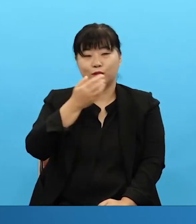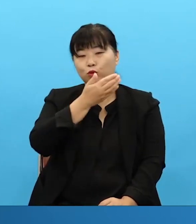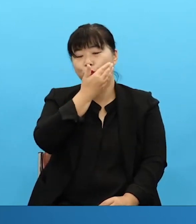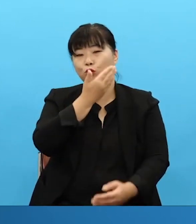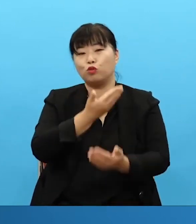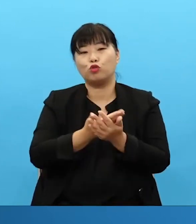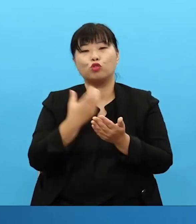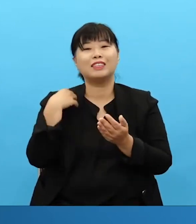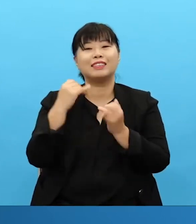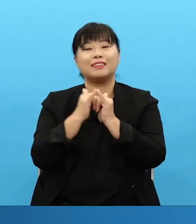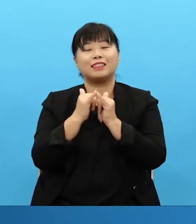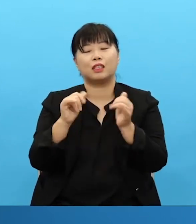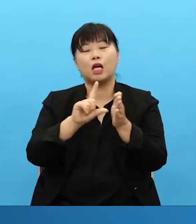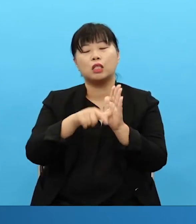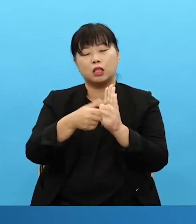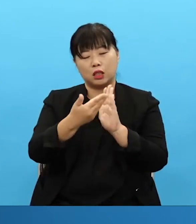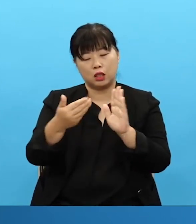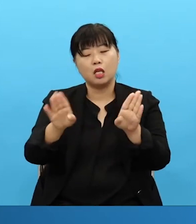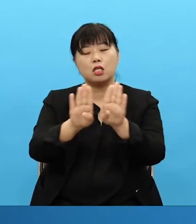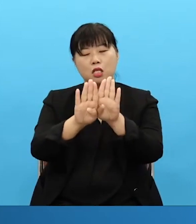you must open to the age of the church officers.